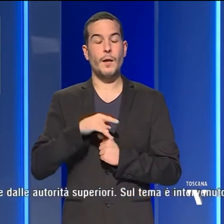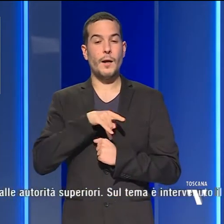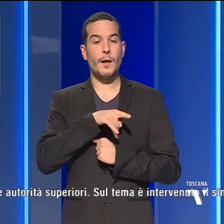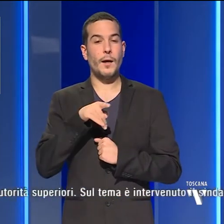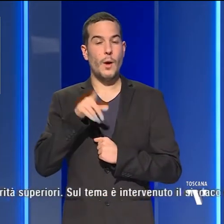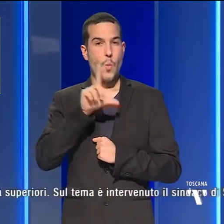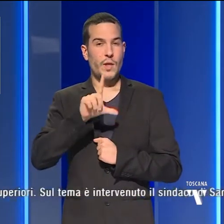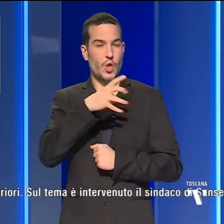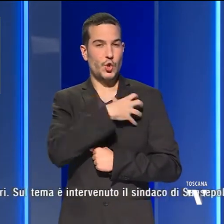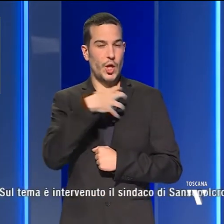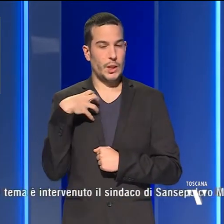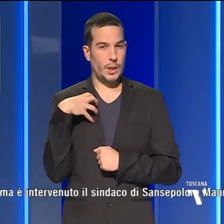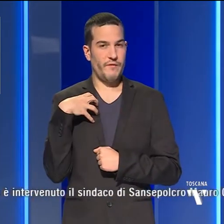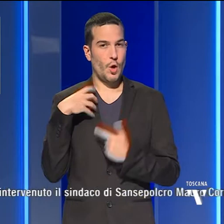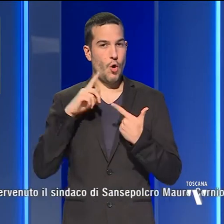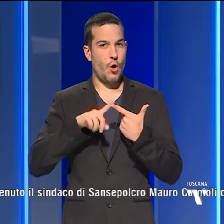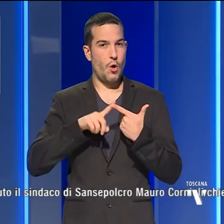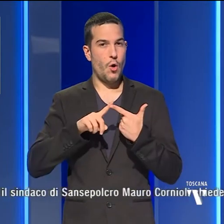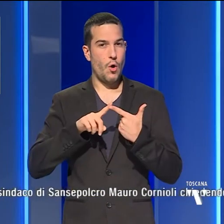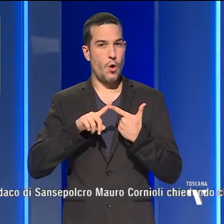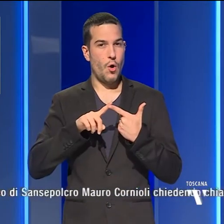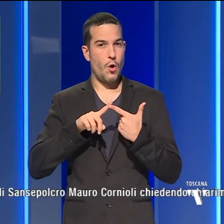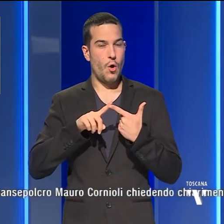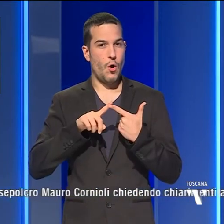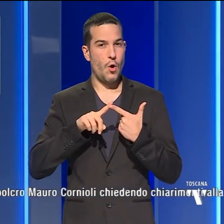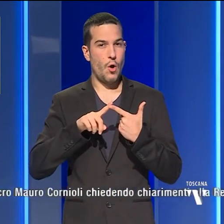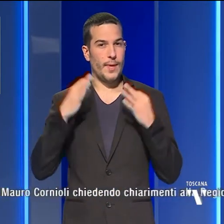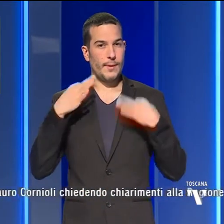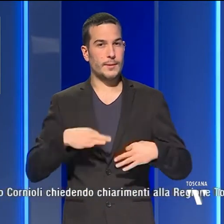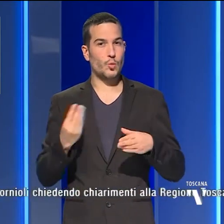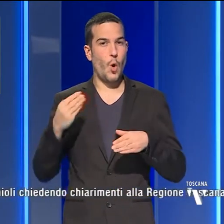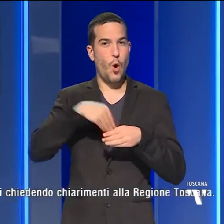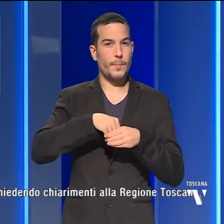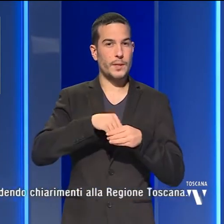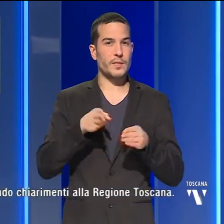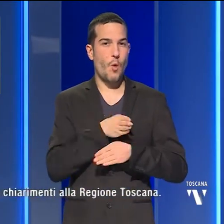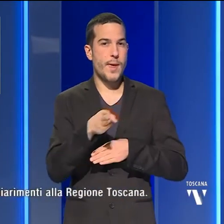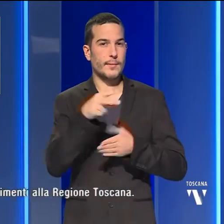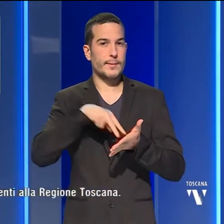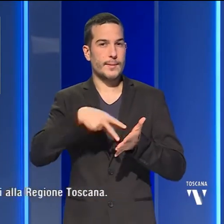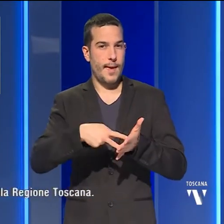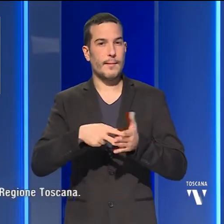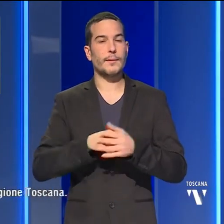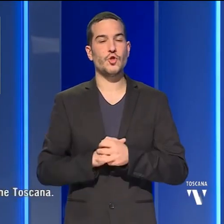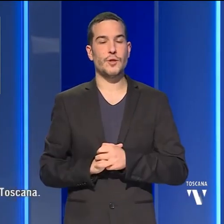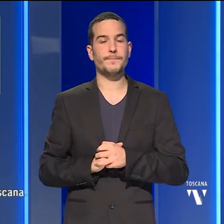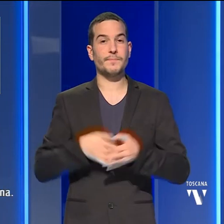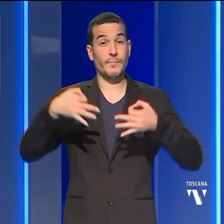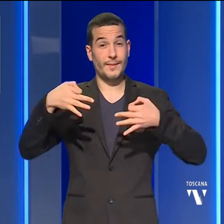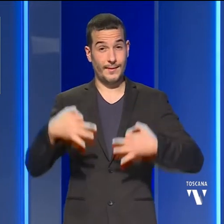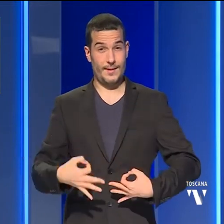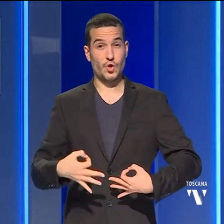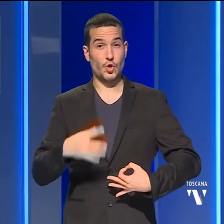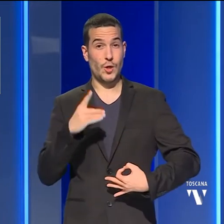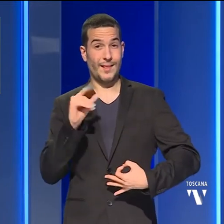liceo scientifico e un istituto comprensivo di più indirizzi tecnici. La decisione